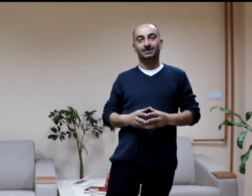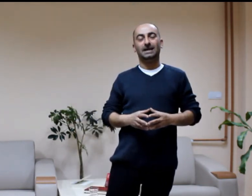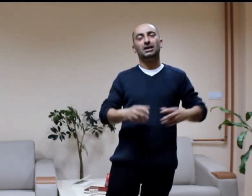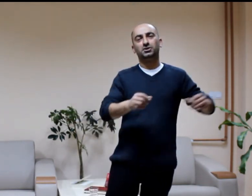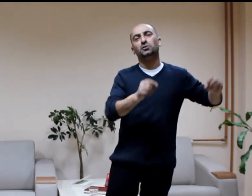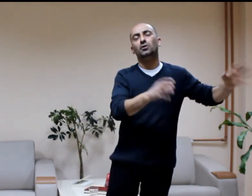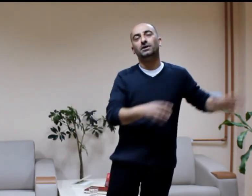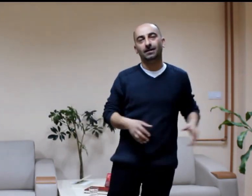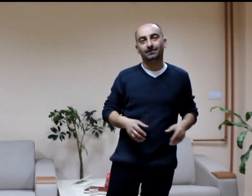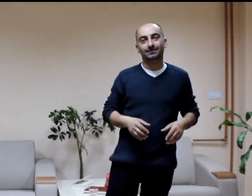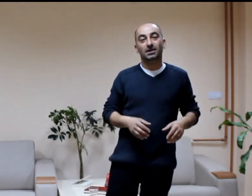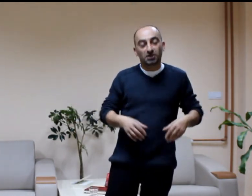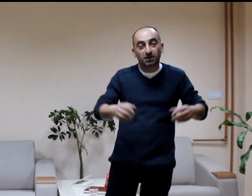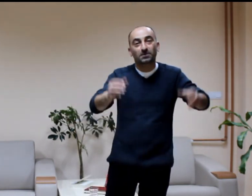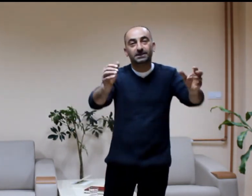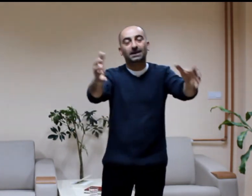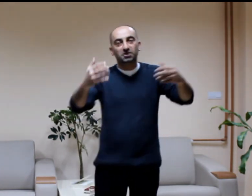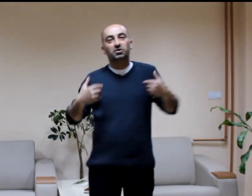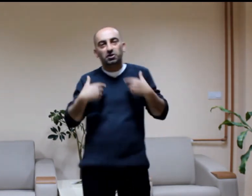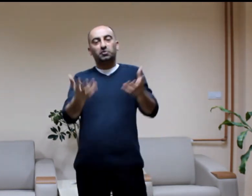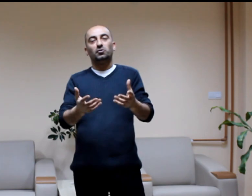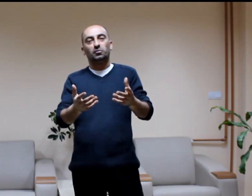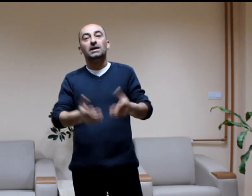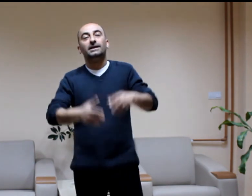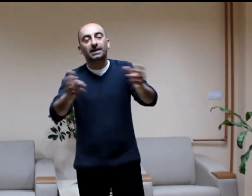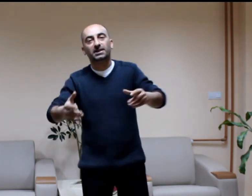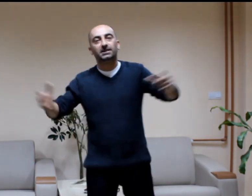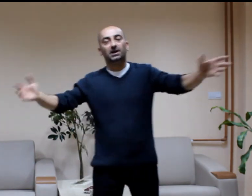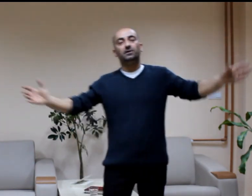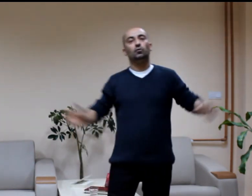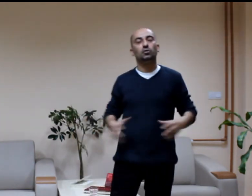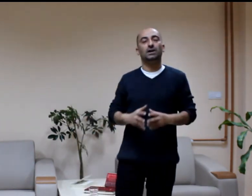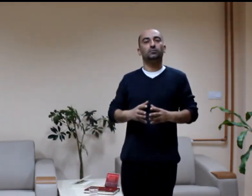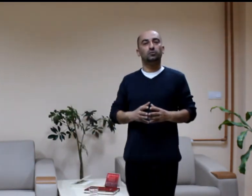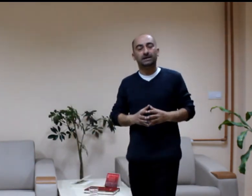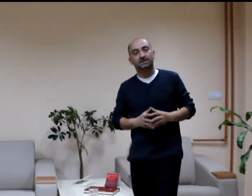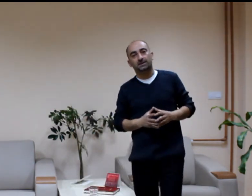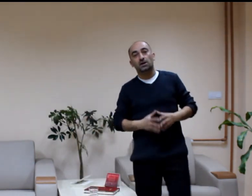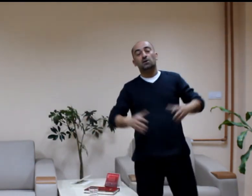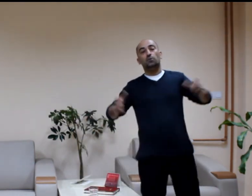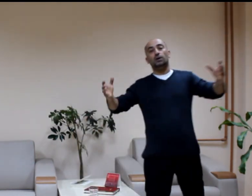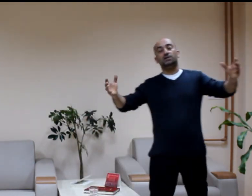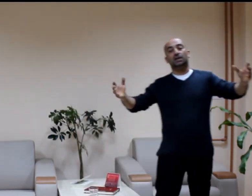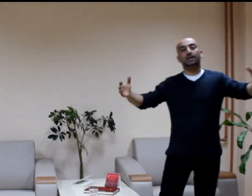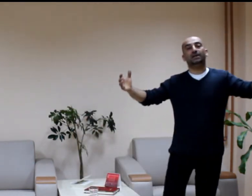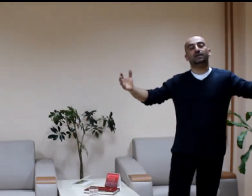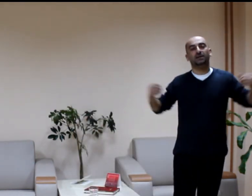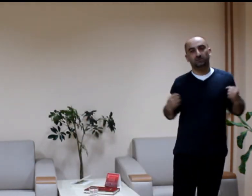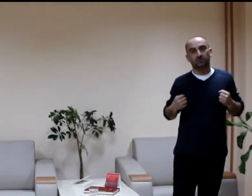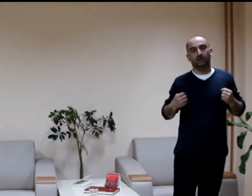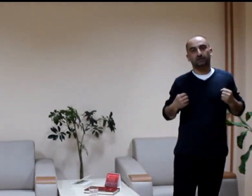Eleştiriyor ya. İşte biz de eleştiri istiyoruz. Gerçekleri ve doğruları bulmak için böyle şeylere ihtiyazımız var.